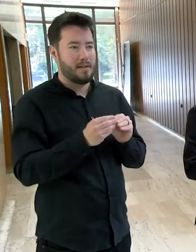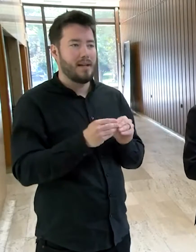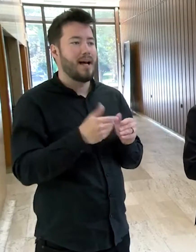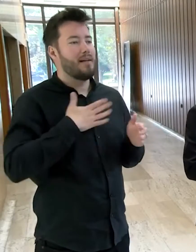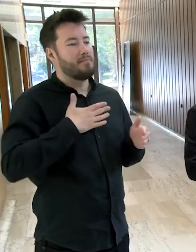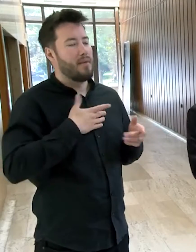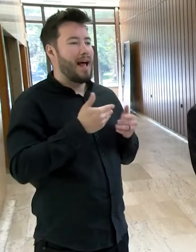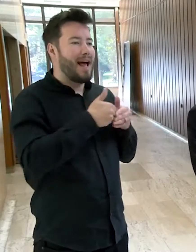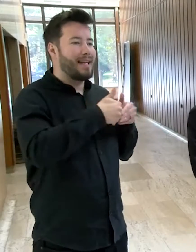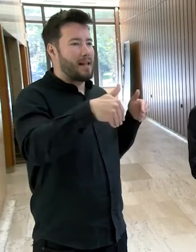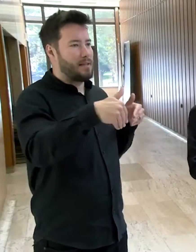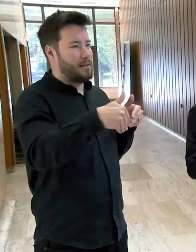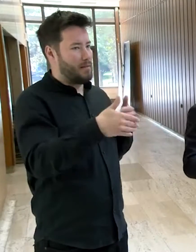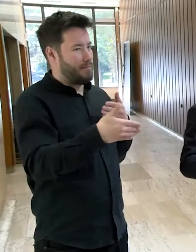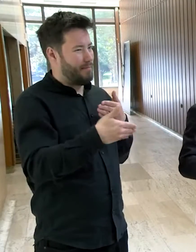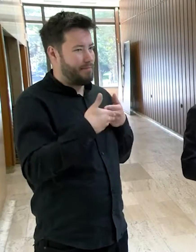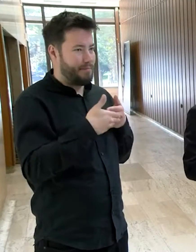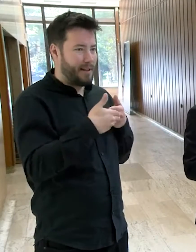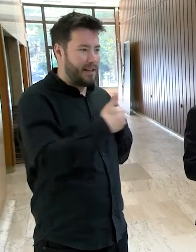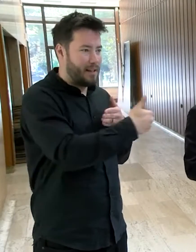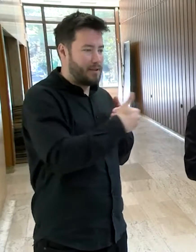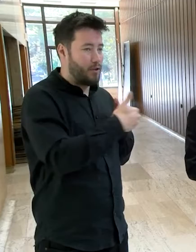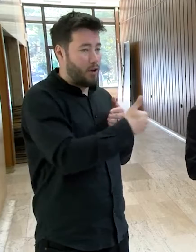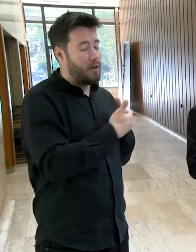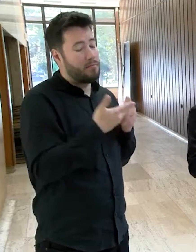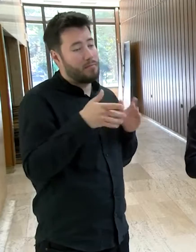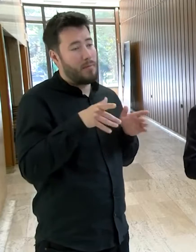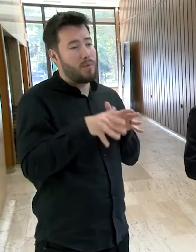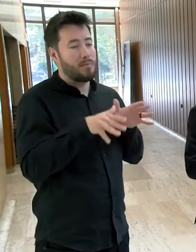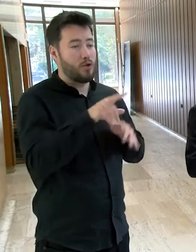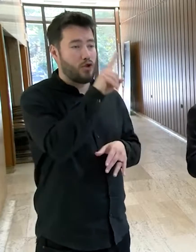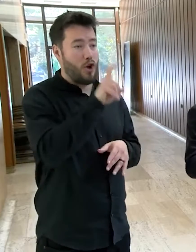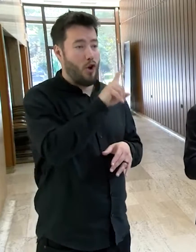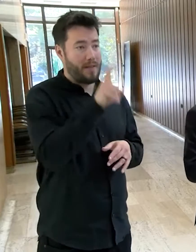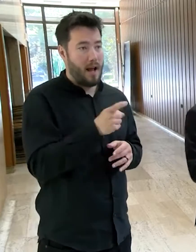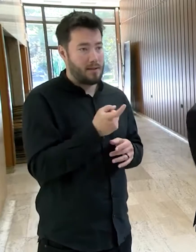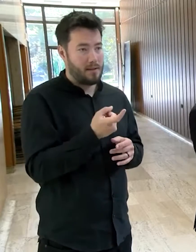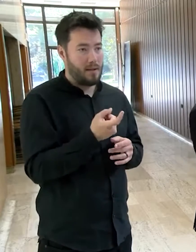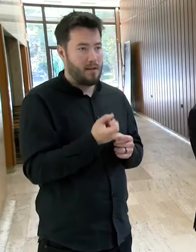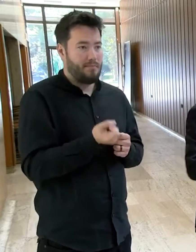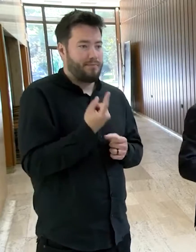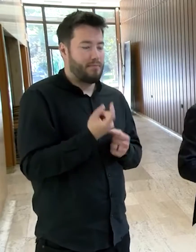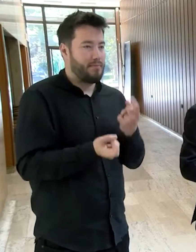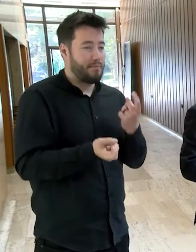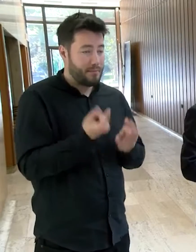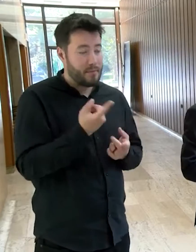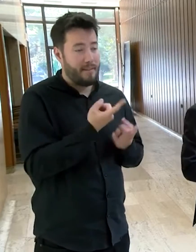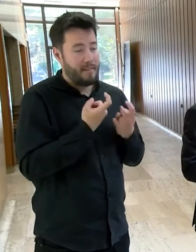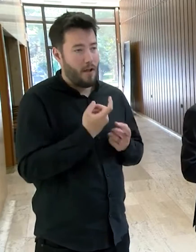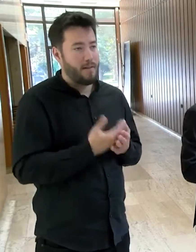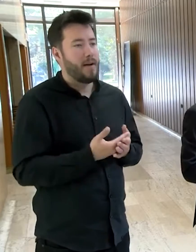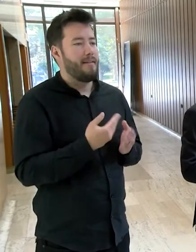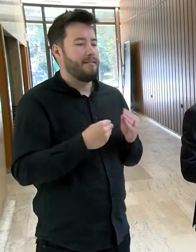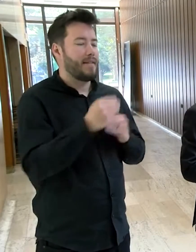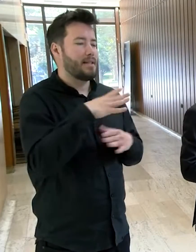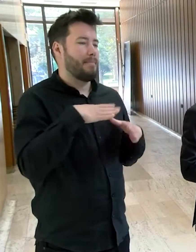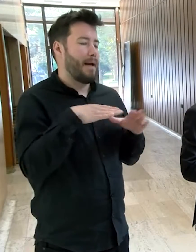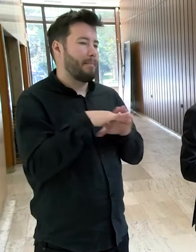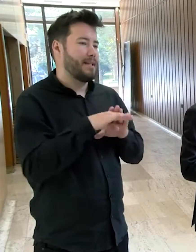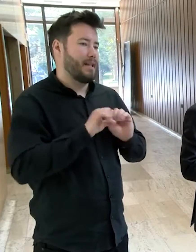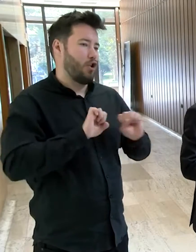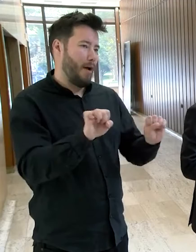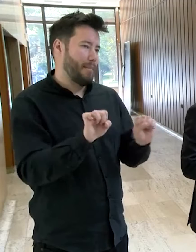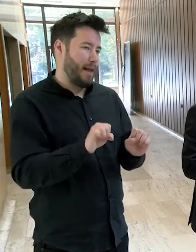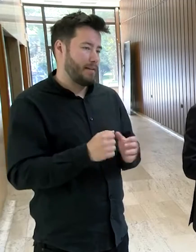blízko našim hraniciám, čo samozrejme vyvoláva aj bezpečnostné otázky, ktoré už pravdepodobne piaseň popíše pán minister